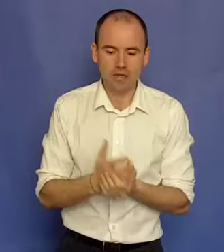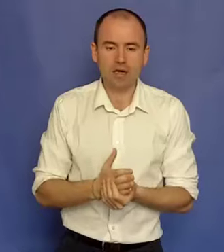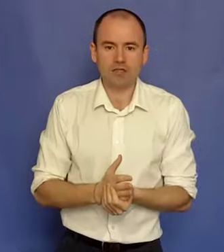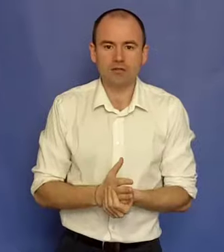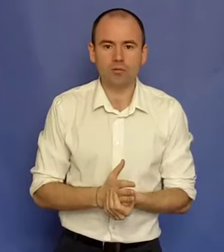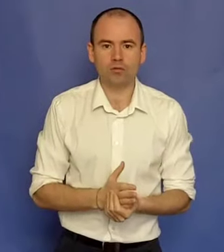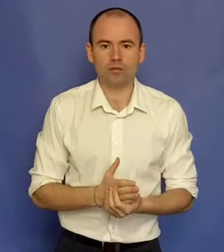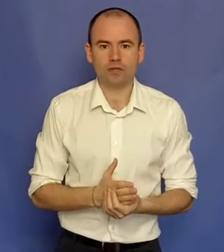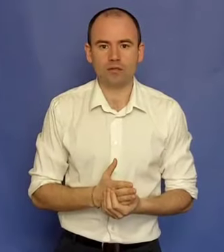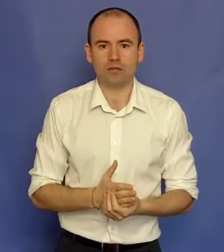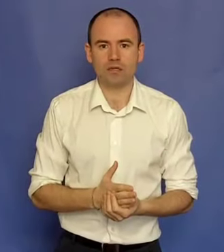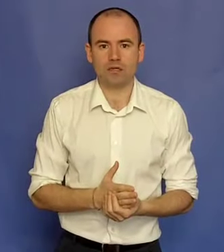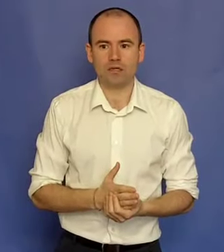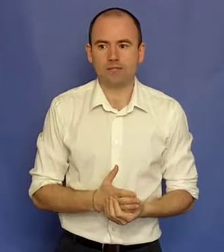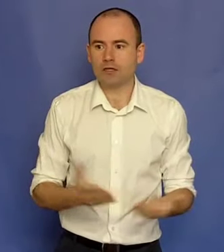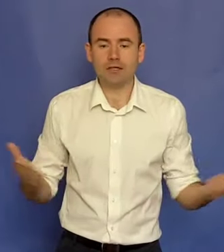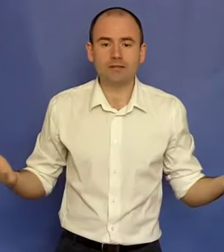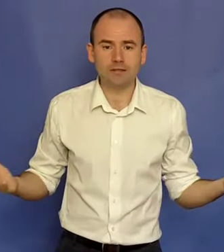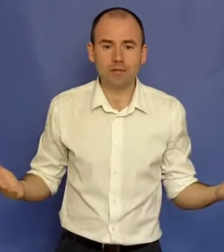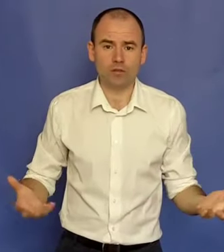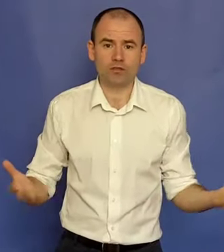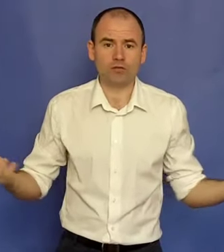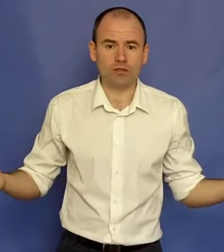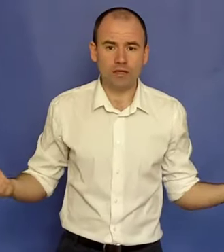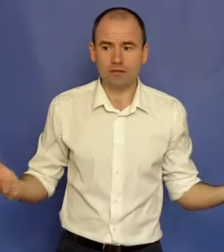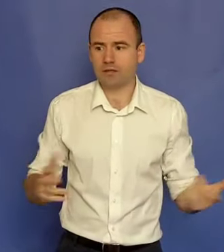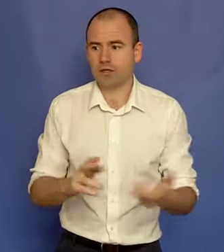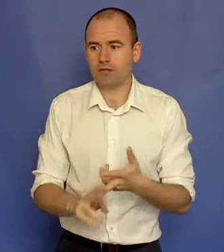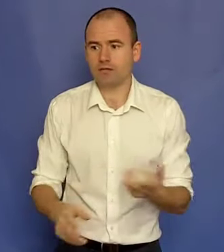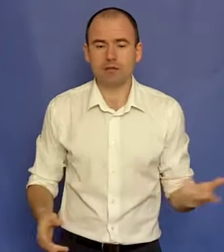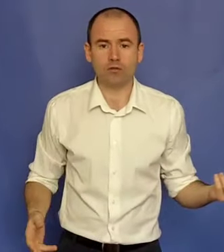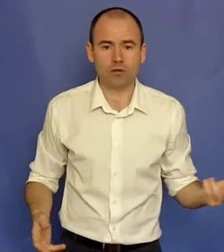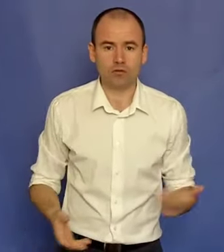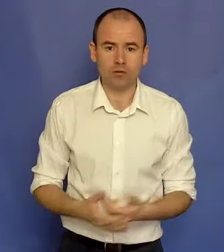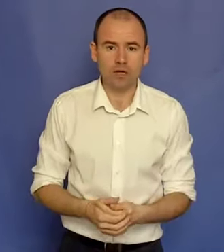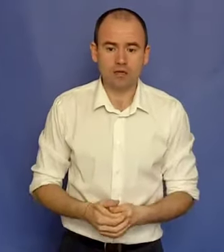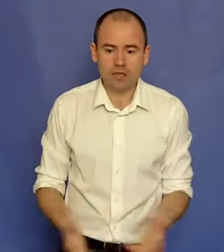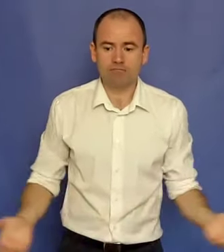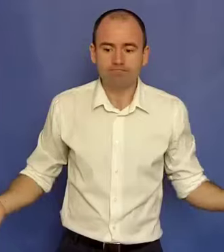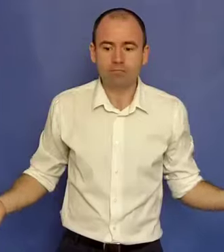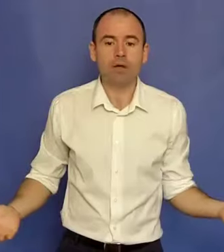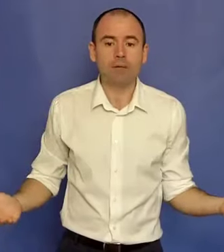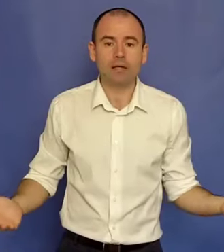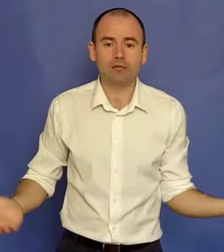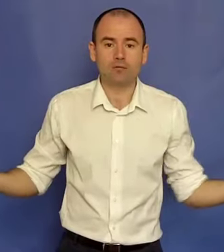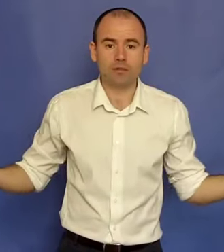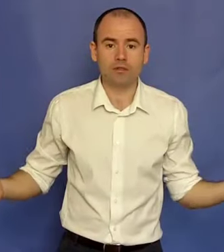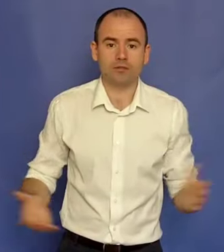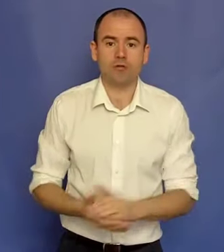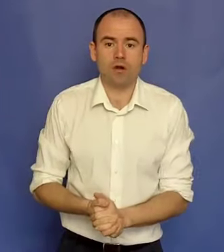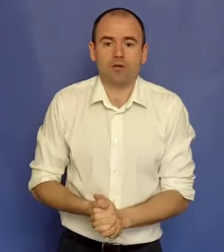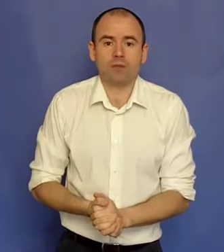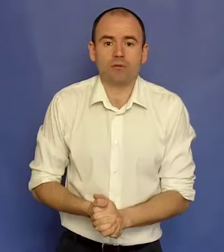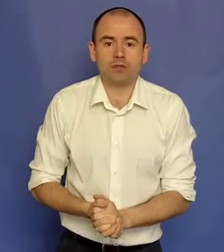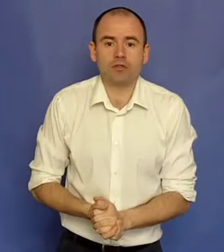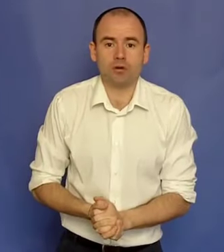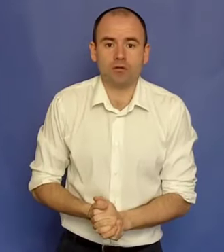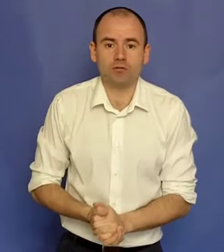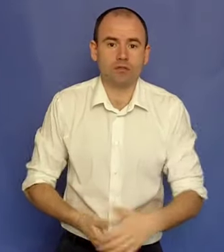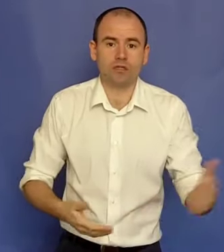tăia această oportunitate. Că așa e sistemul, așa e societate, așa e sistemul educațional, nu ai bani, nu plătești școala, nu mai mergi la școală, nu te